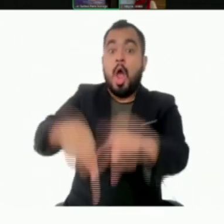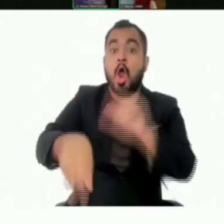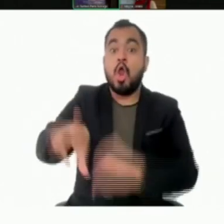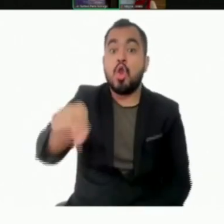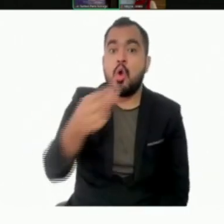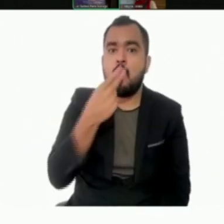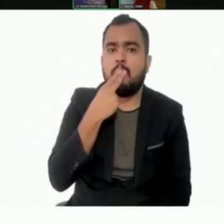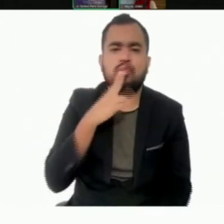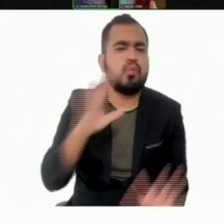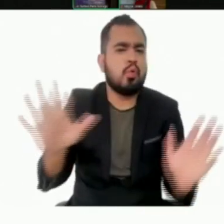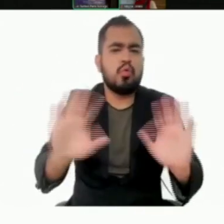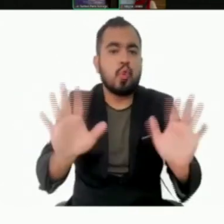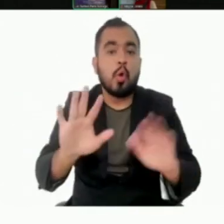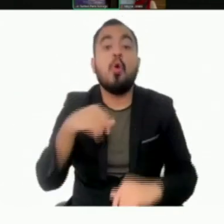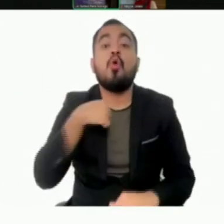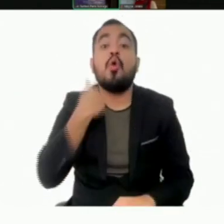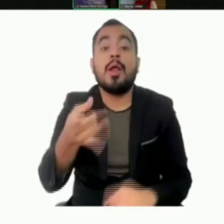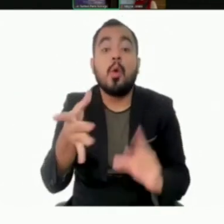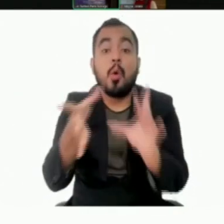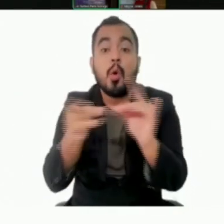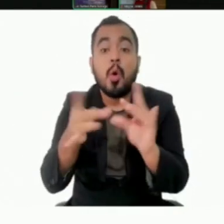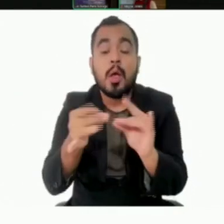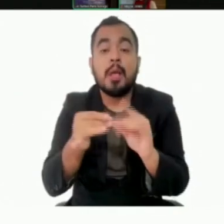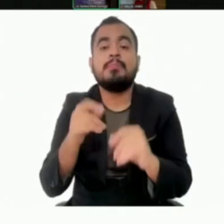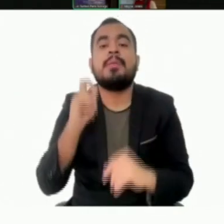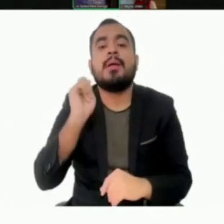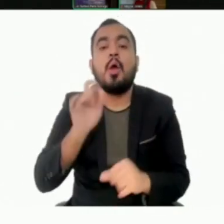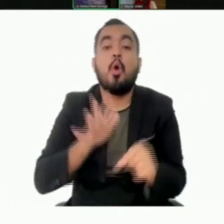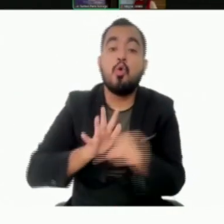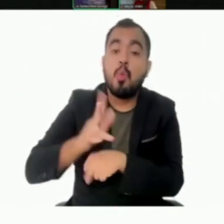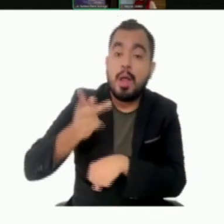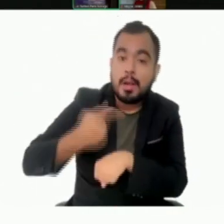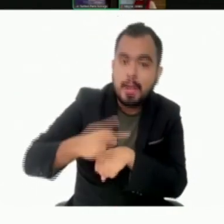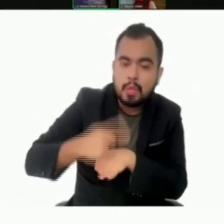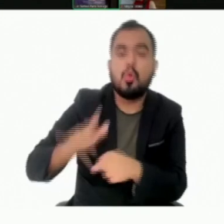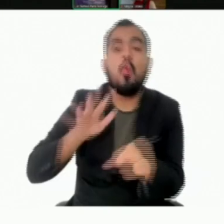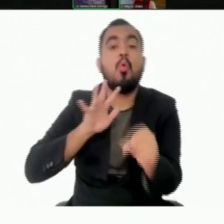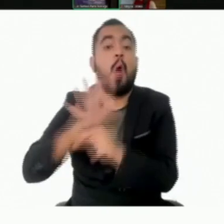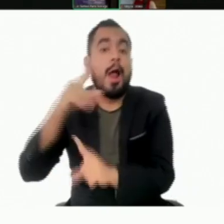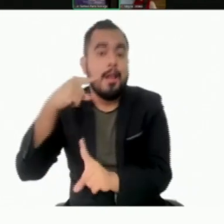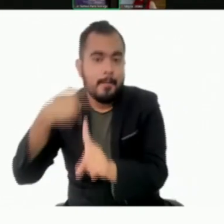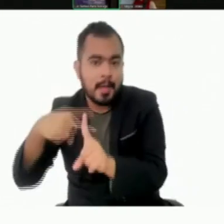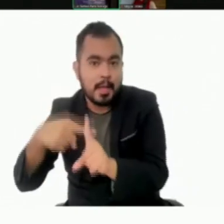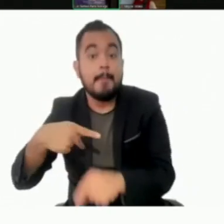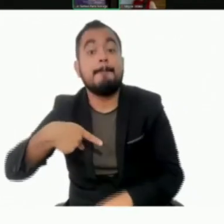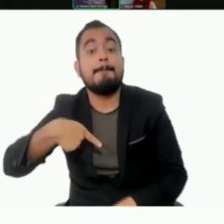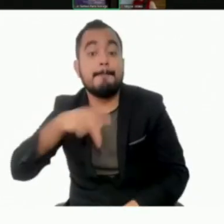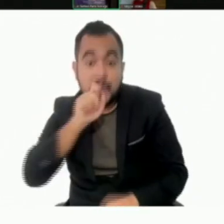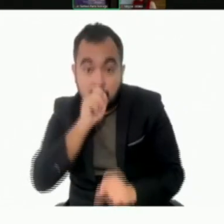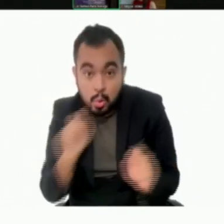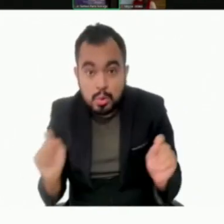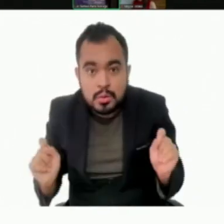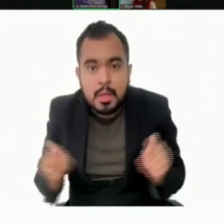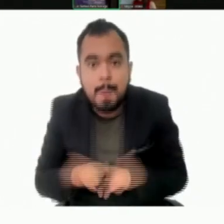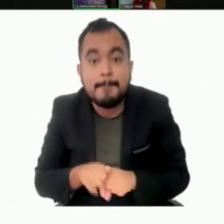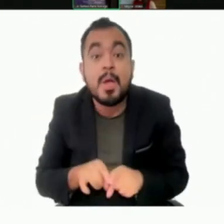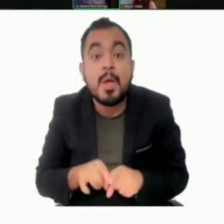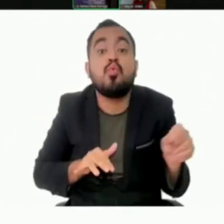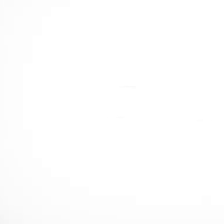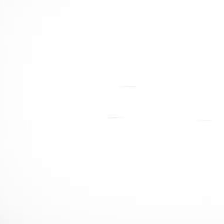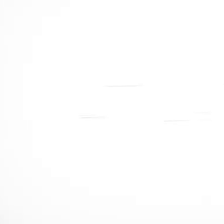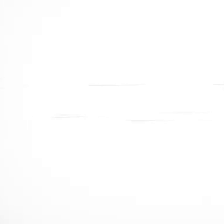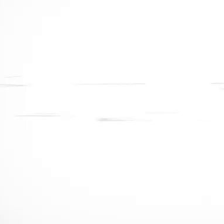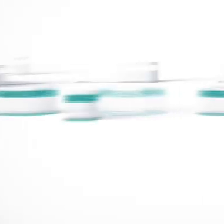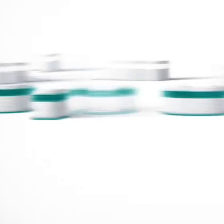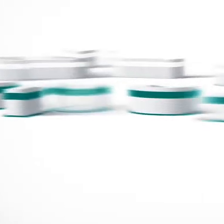venimos a explicar cuáles son los riesgos, cuáles son las ventajas, pero también cuáles son los derechos que